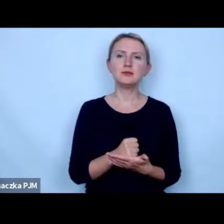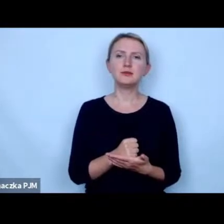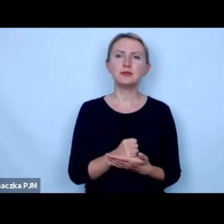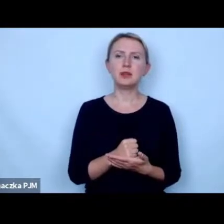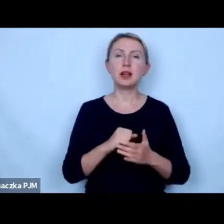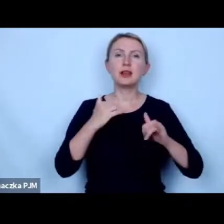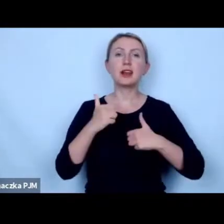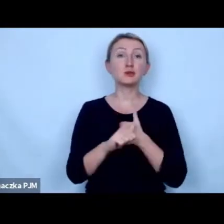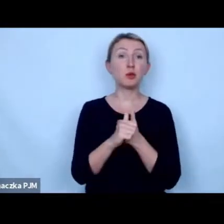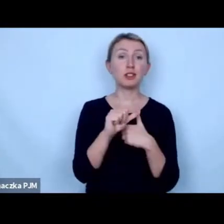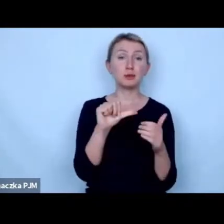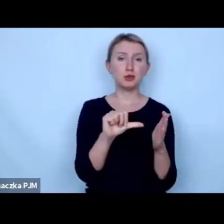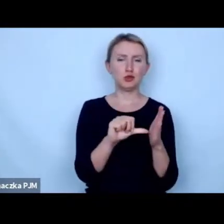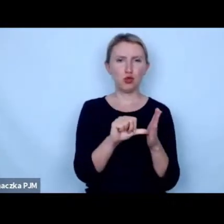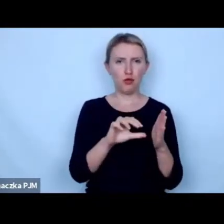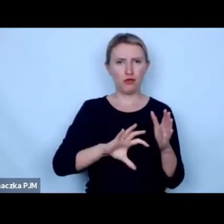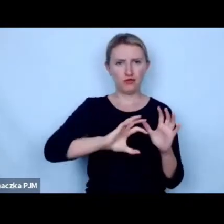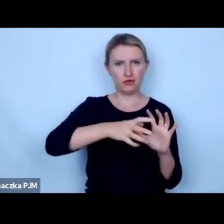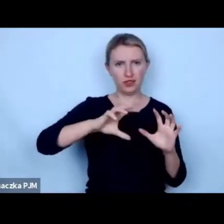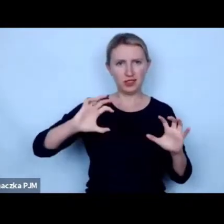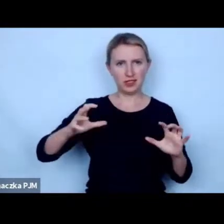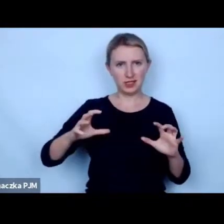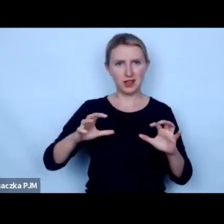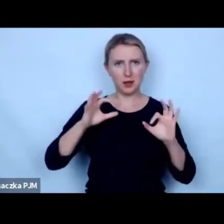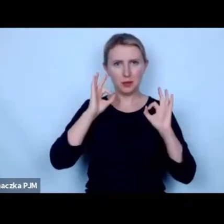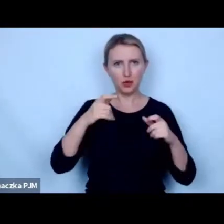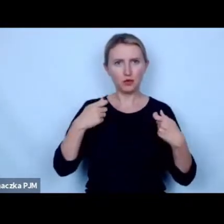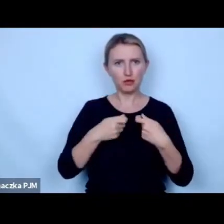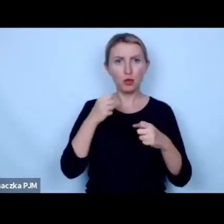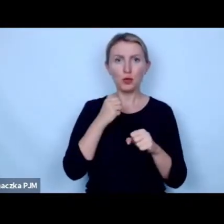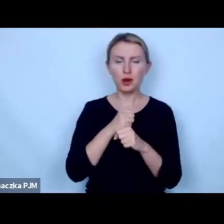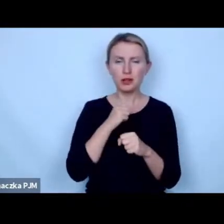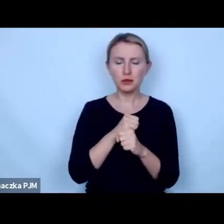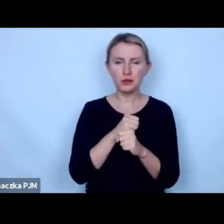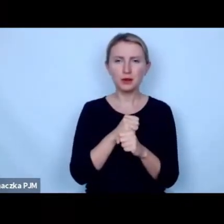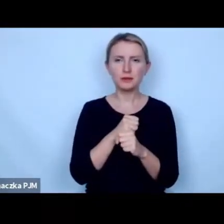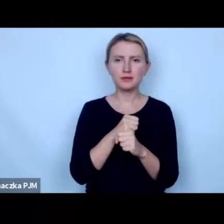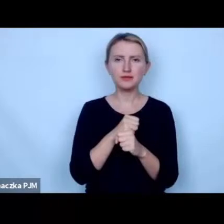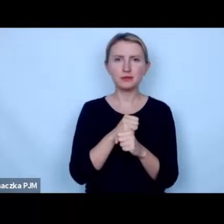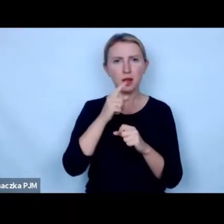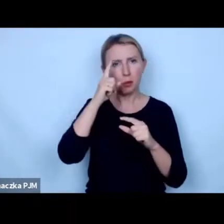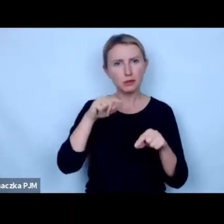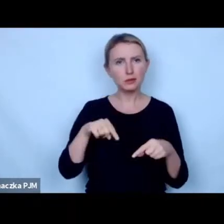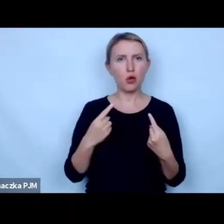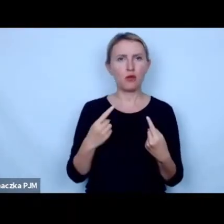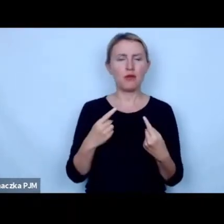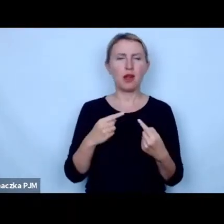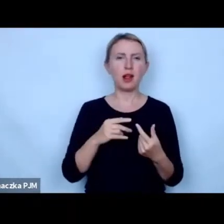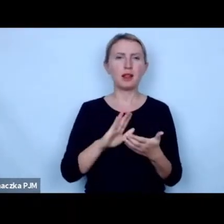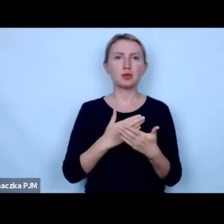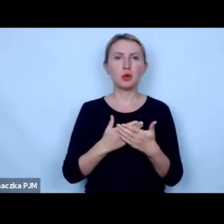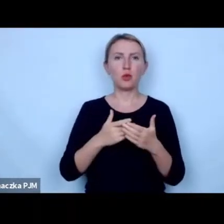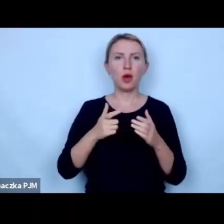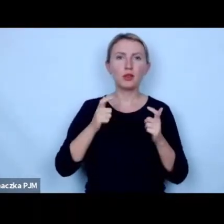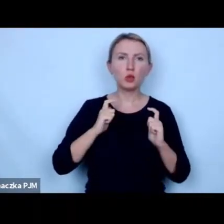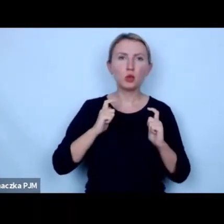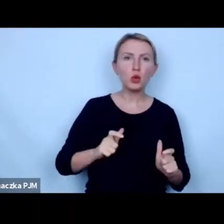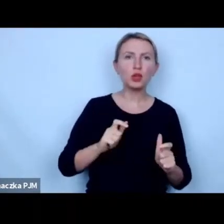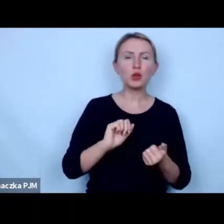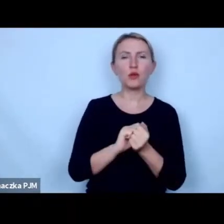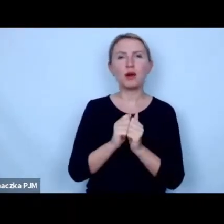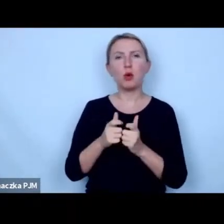spowodować żeby środowiska ze sobą skutecznie współpracowały i przekonywały na przykład rolników czy hodowców